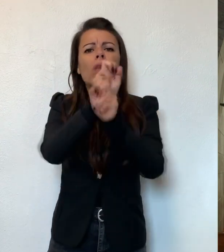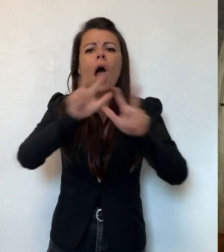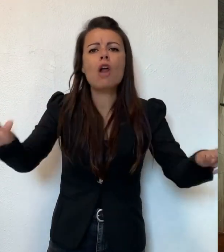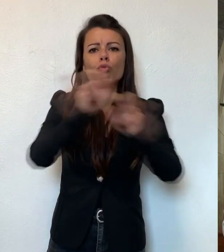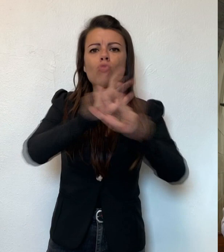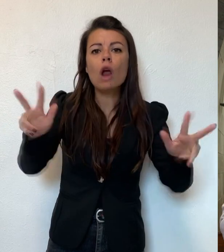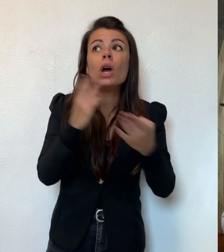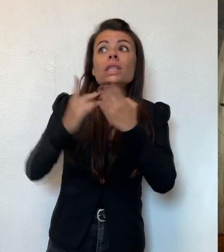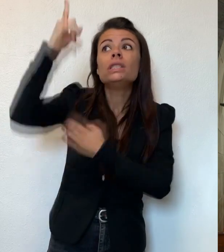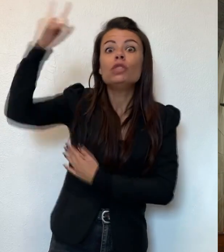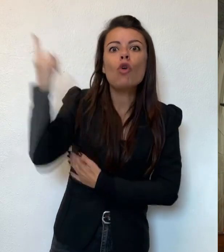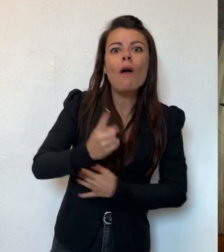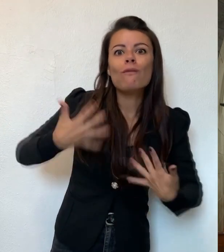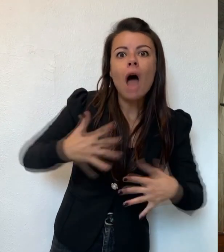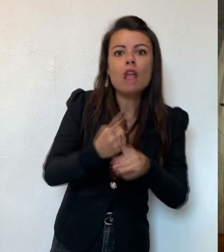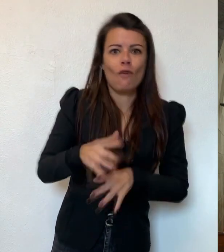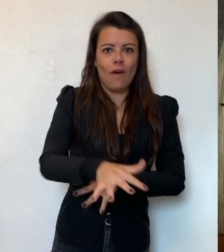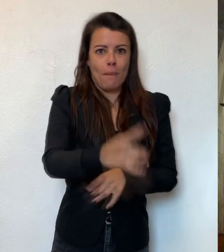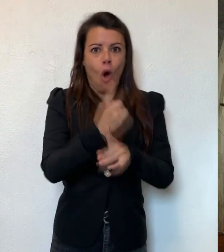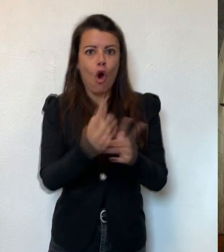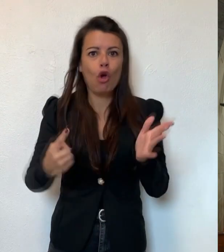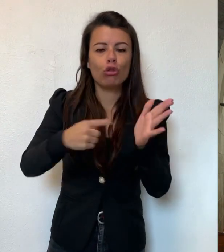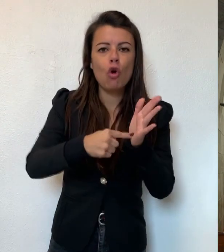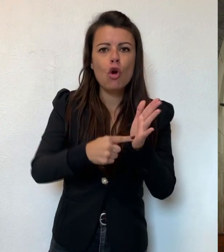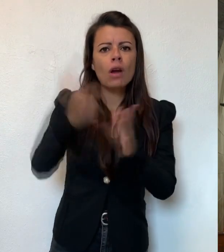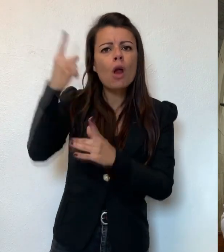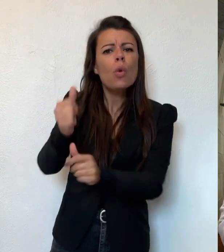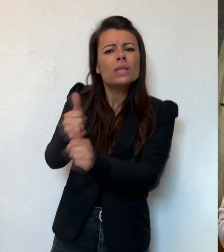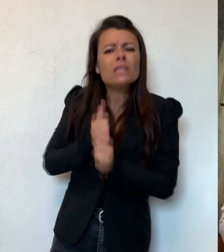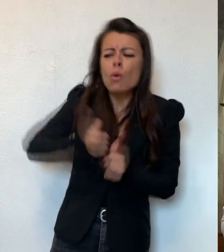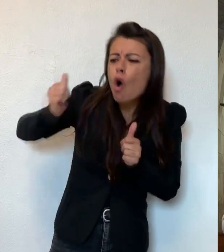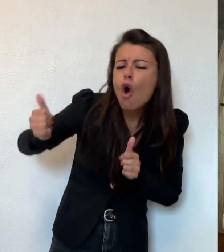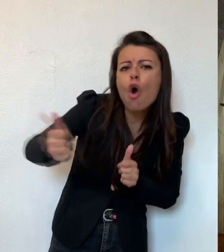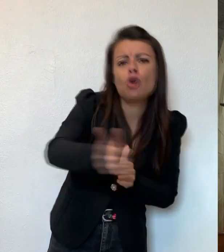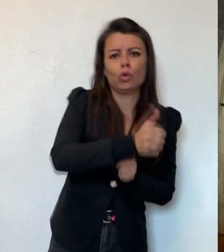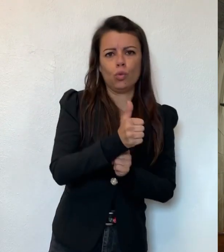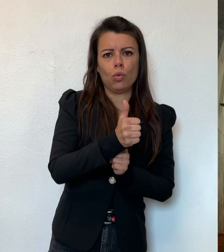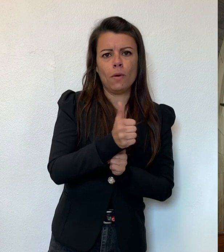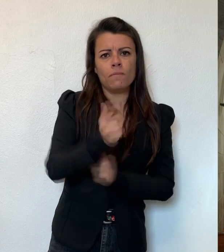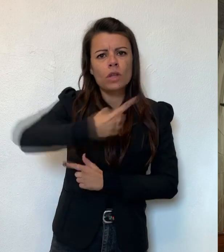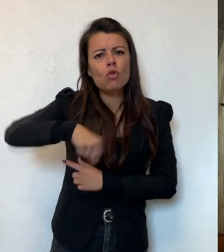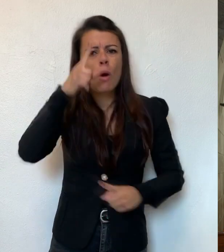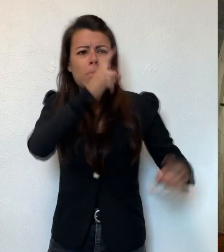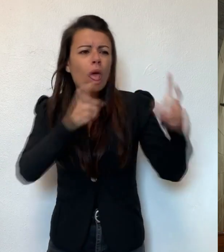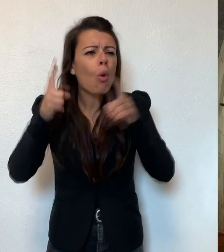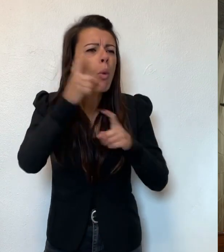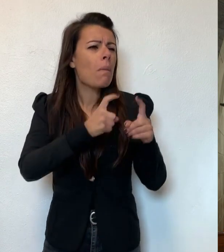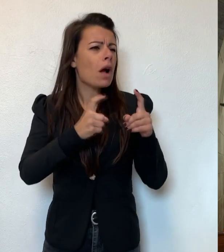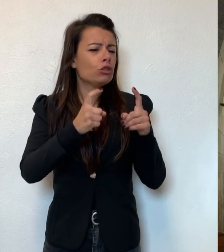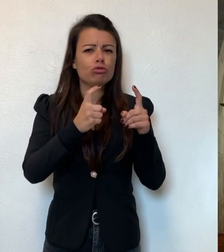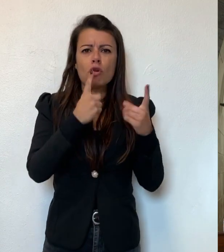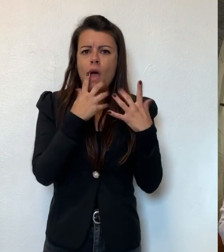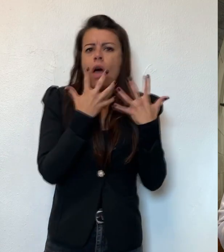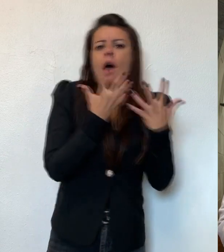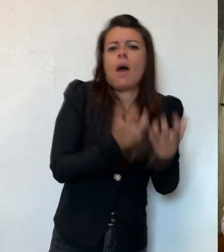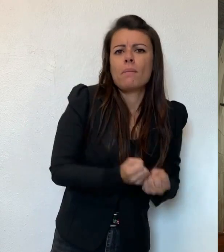e sta venendo e si occupa costantemente di ciascuno e ciascuno di noi, affannati nelle nostre preoccupazioni che